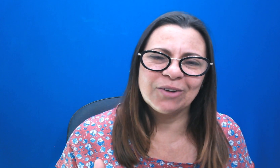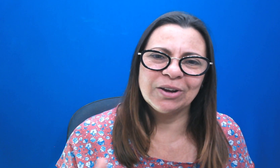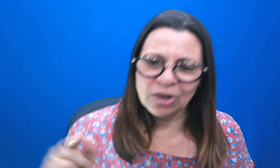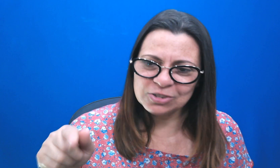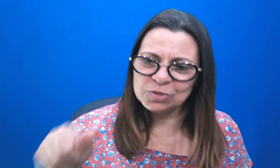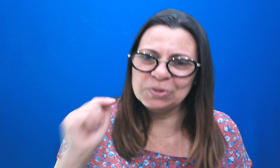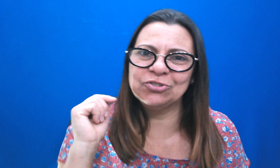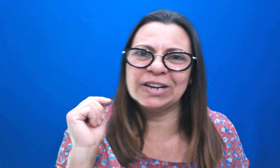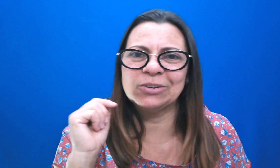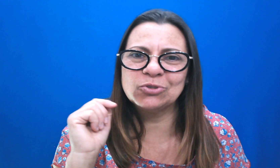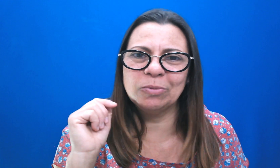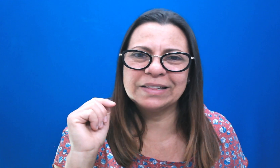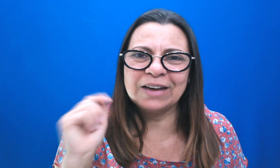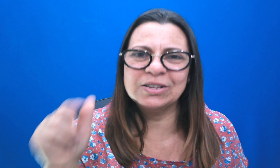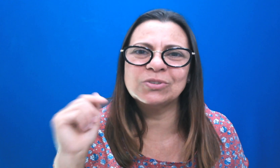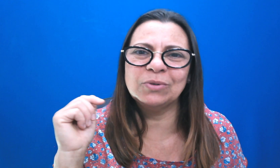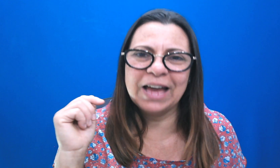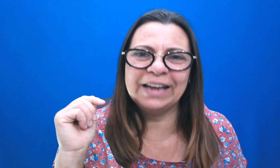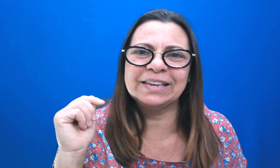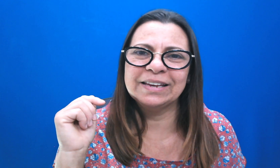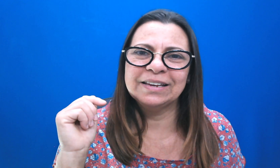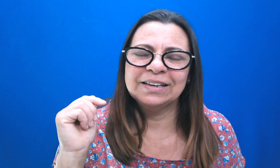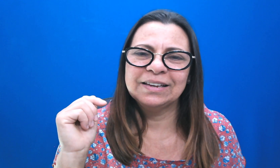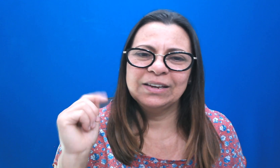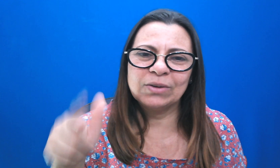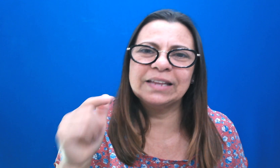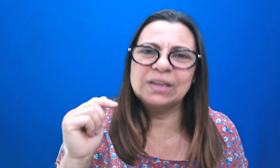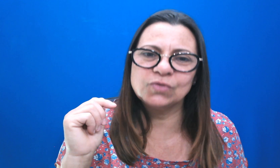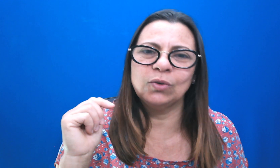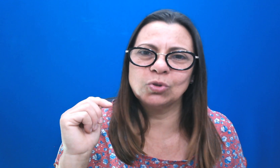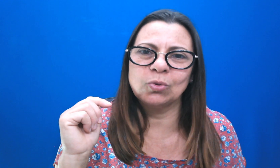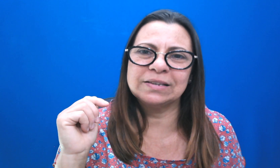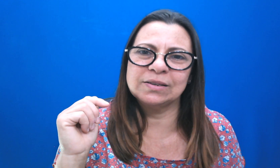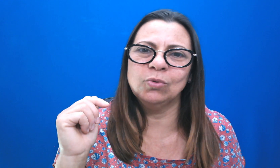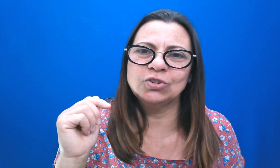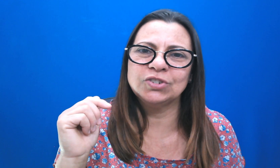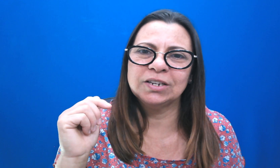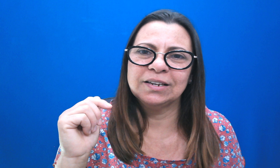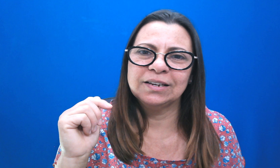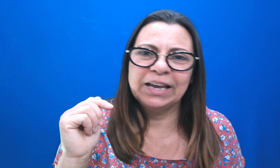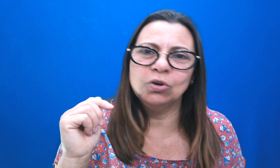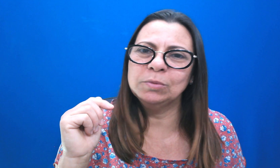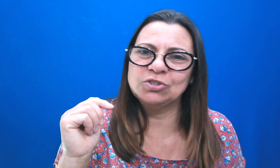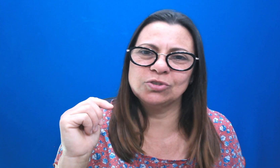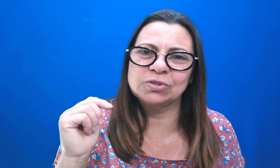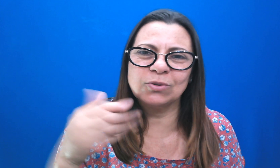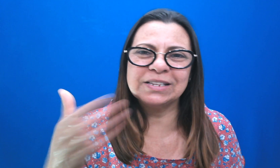agora. Coloque seus pedidos de oração nos comentários. Dá o seu like. Eu creio que Deus falou o teu coração hoje. Em nome de Jesus. Quantas